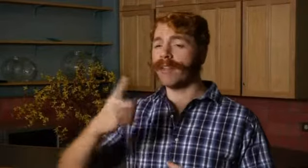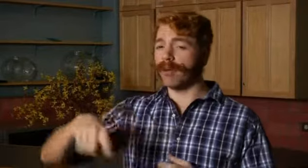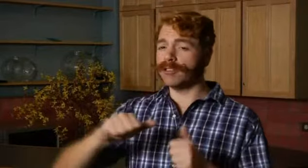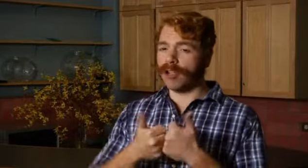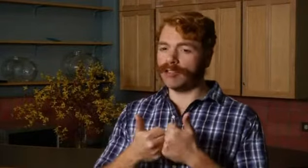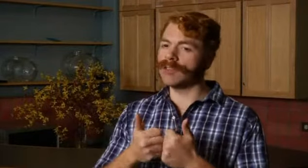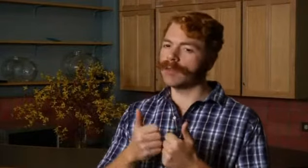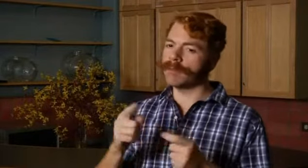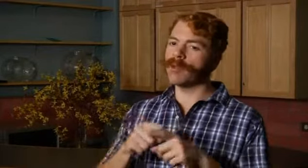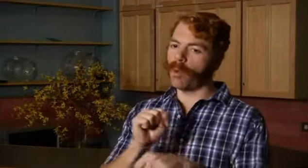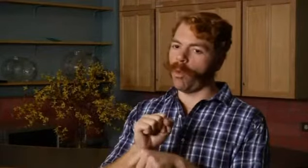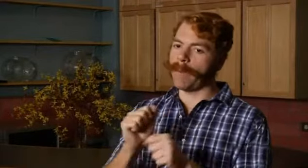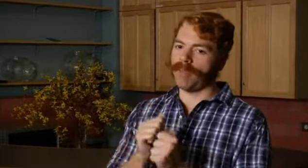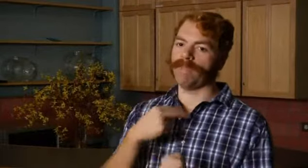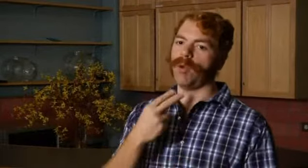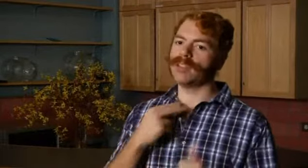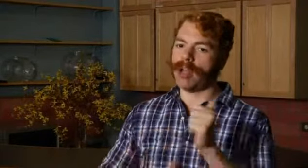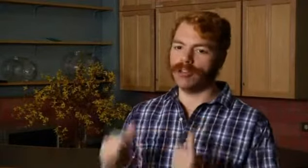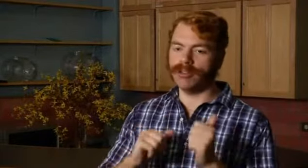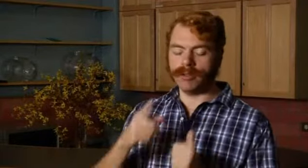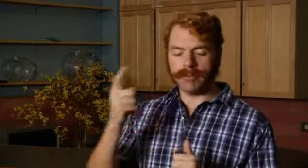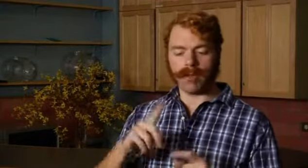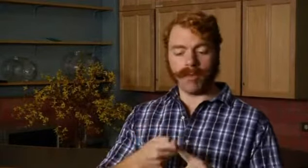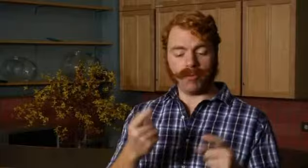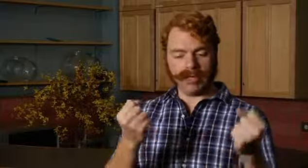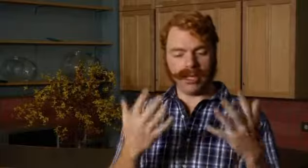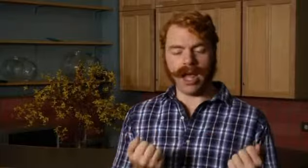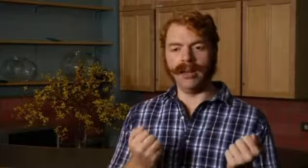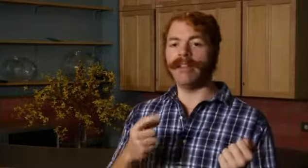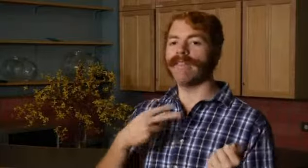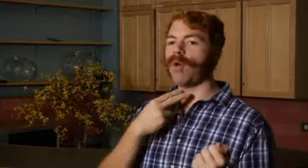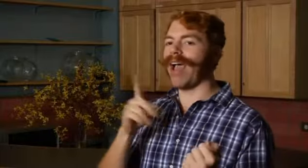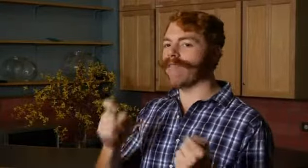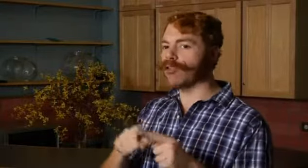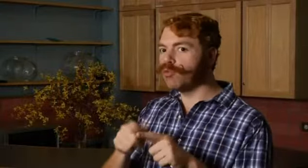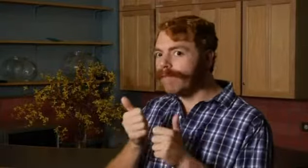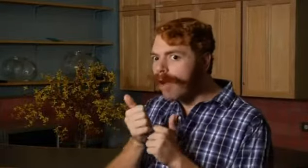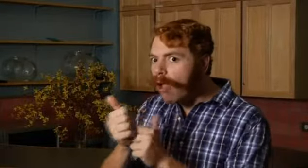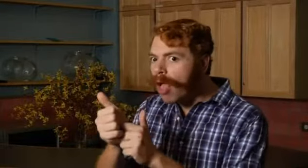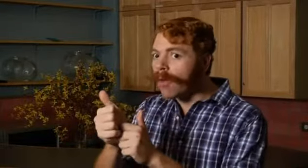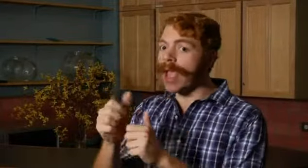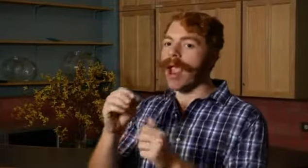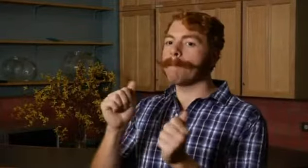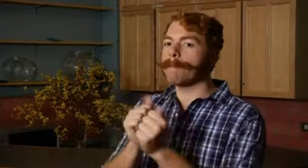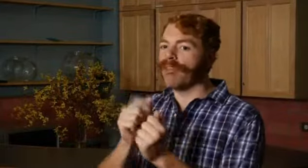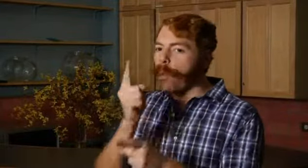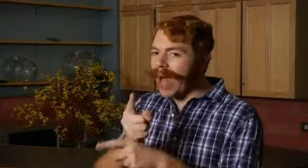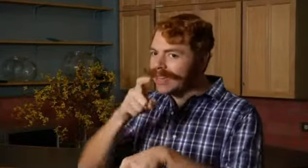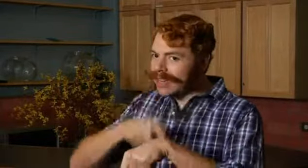«Мне кажется, это одна из сложностей нашего театра. Когда одни жестикулируют, другие должны подстраиваться так, чтобы слова совпадали со знаками по